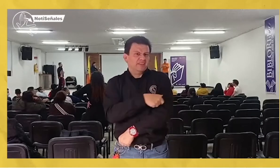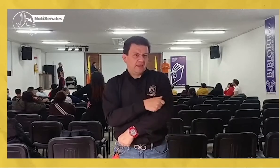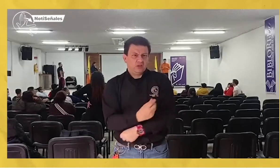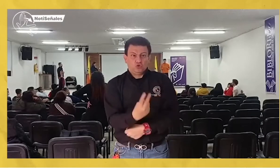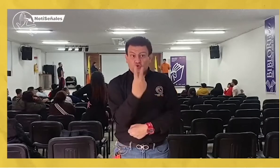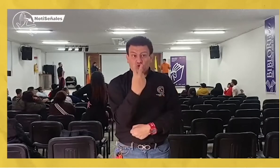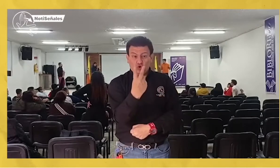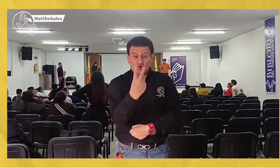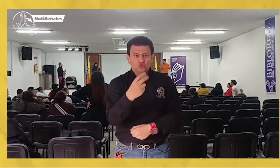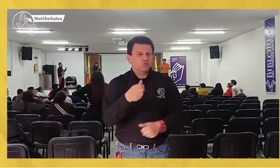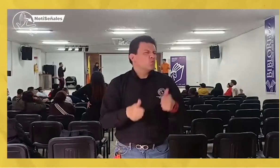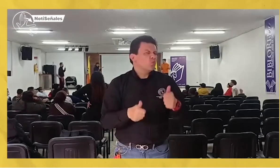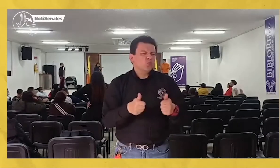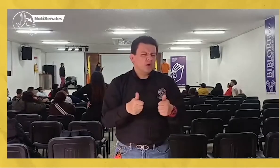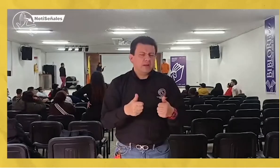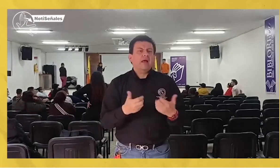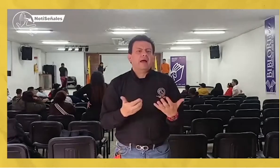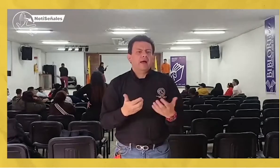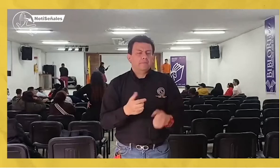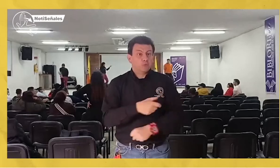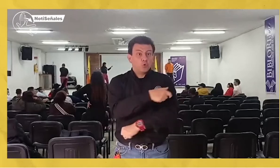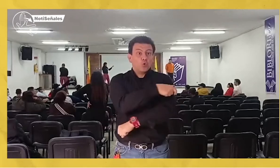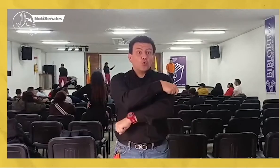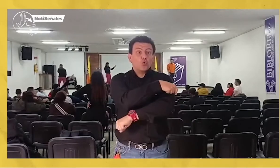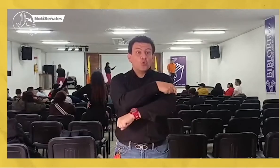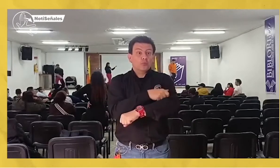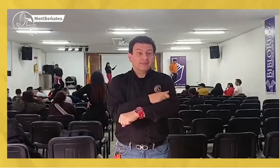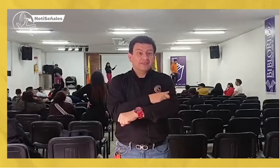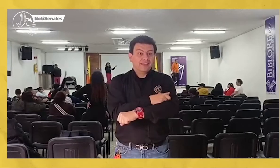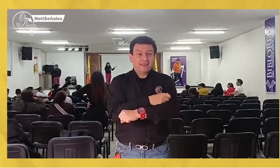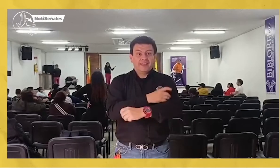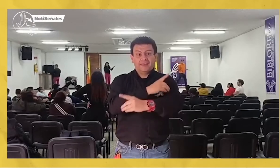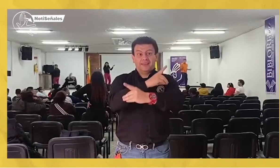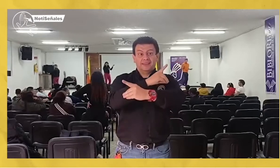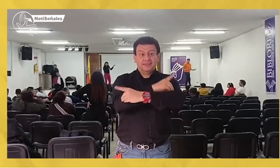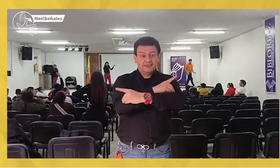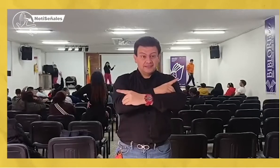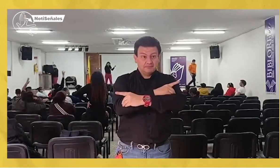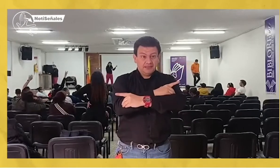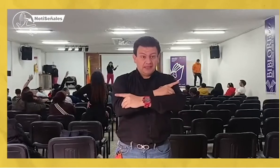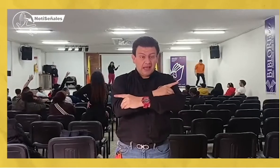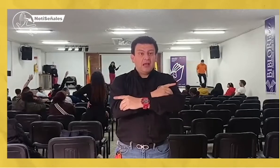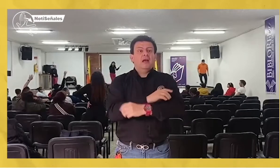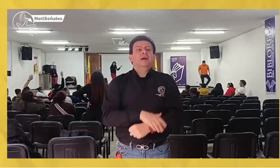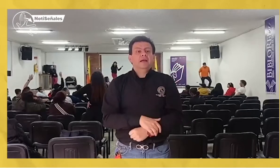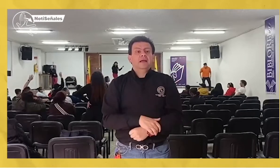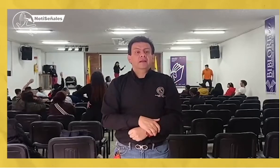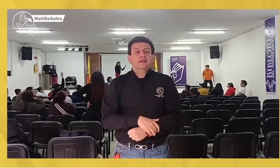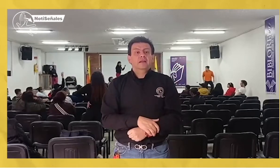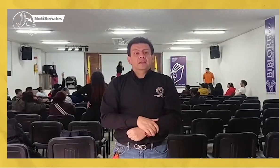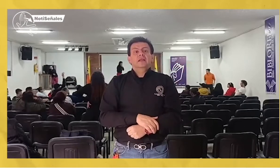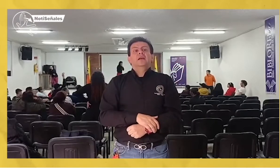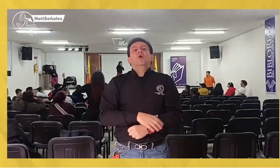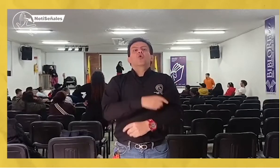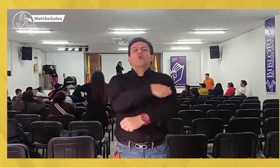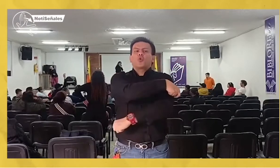miembros nuevos de los comités tanto de disciplina como del comité